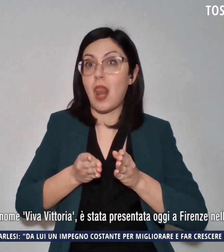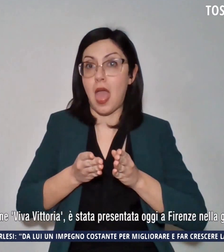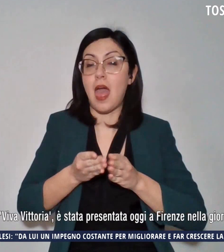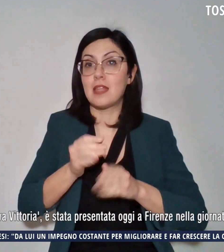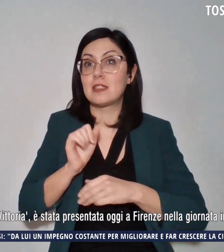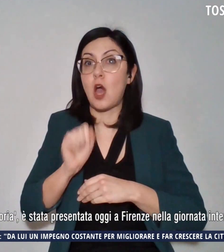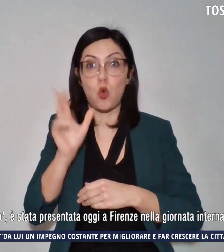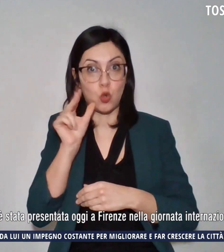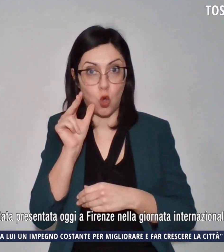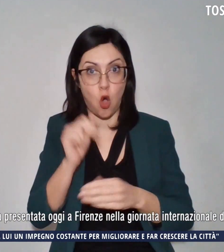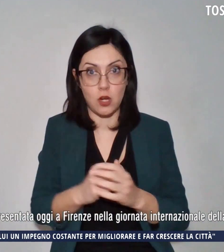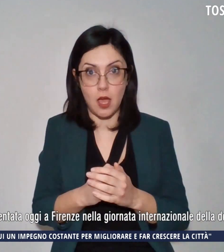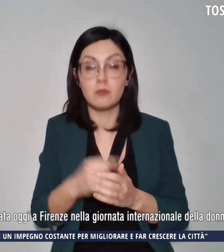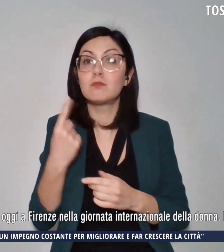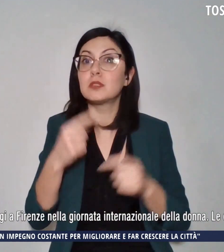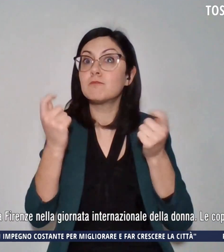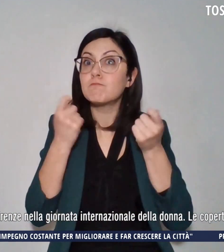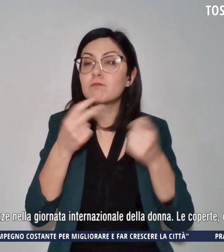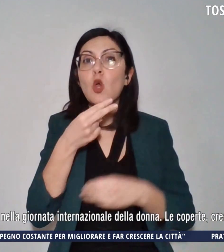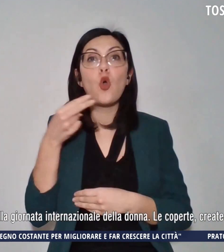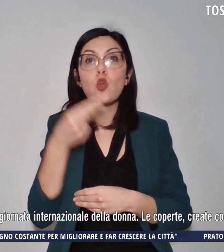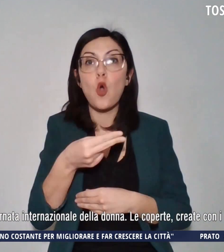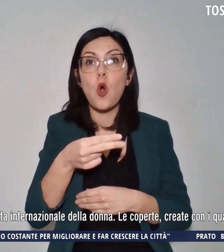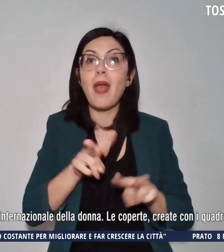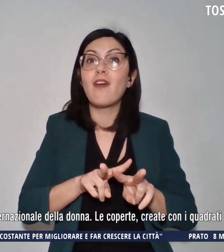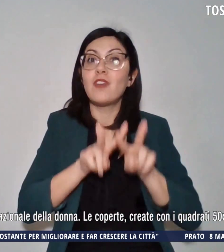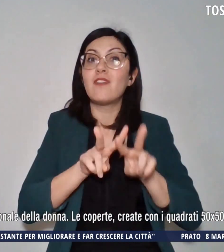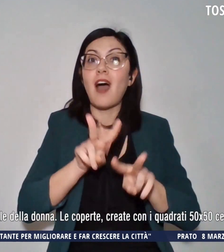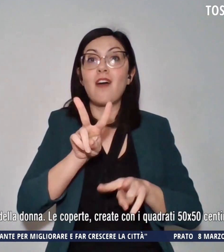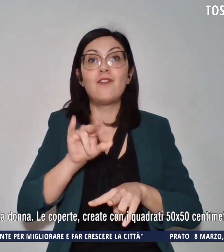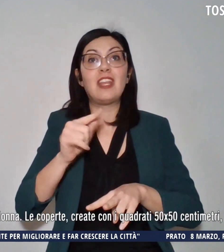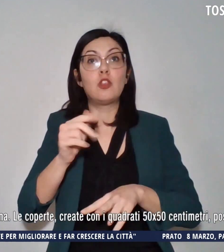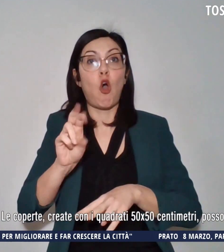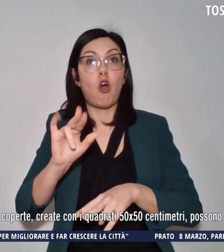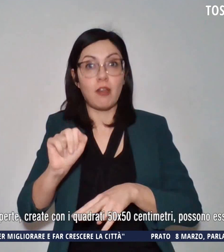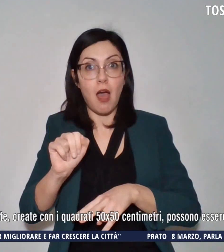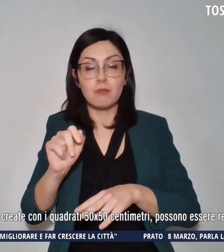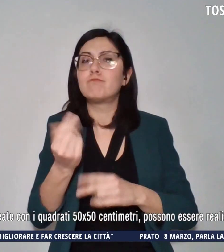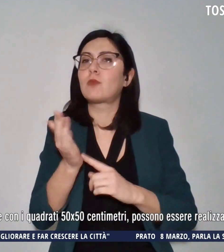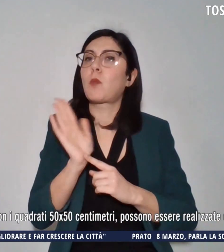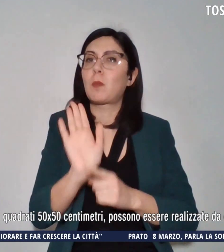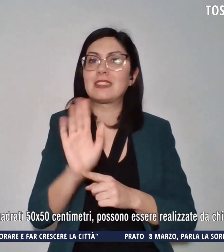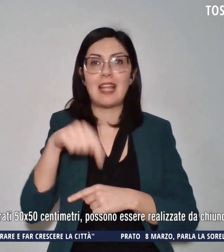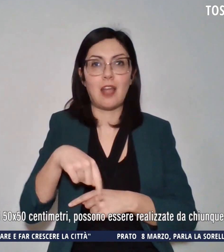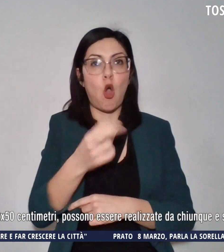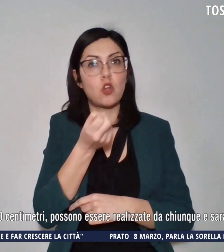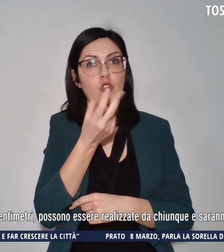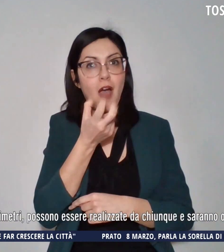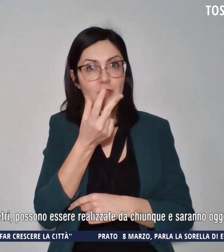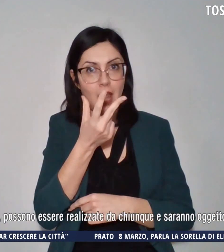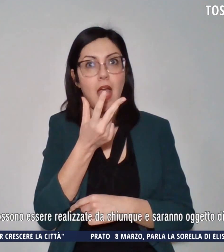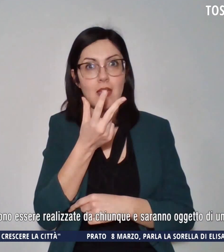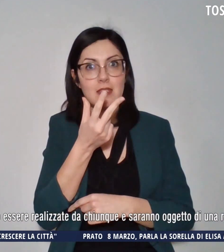'iniziativa dal nome Viva Vittoria è stata presentata oggi a Firenze nella giornata